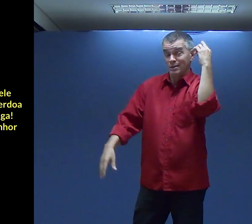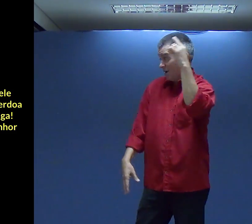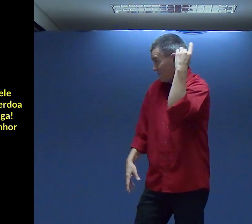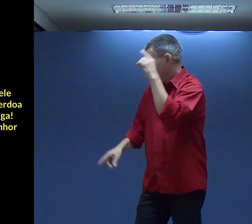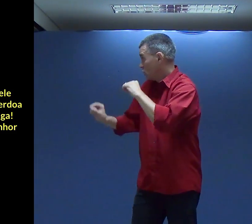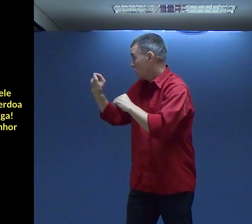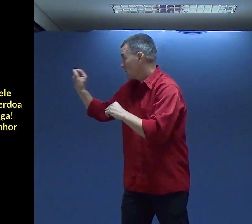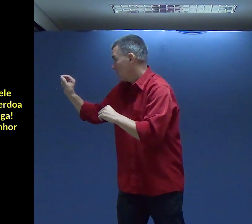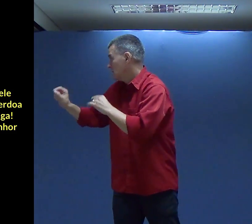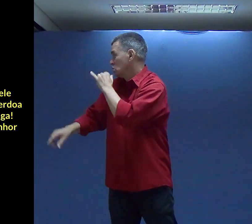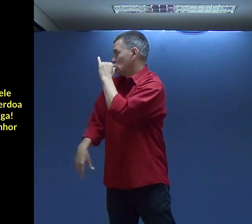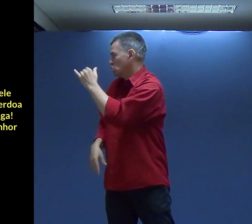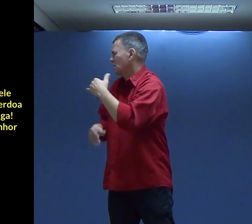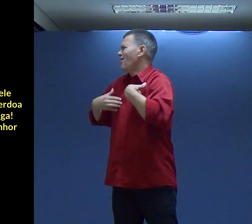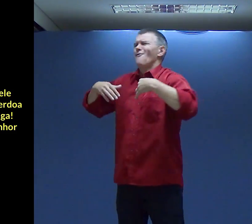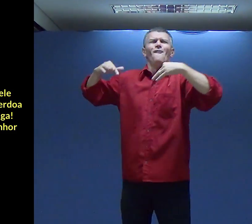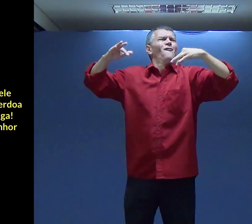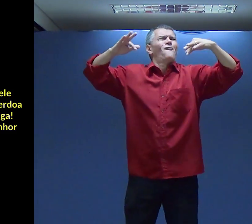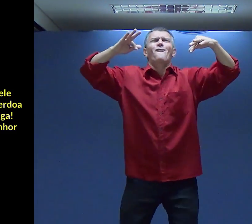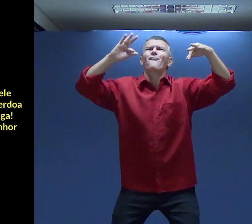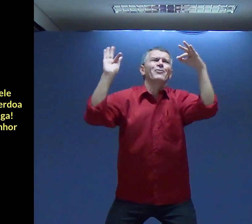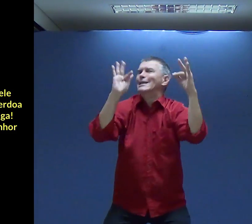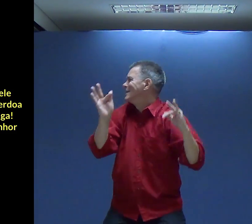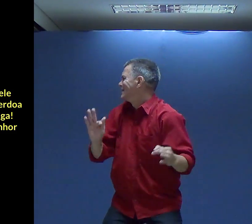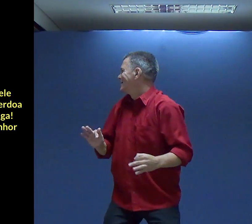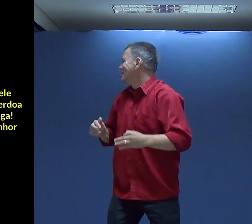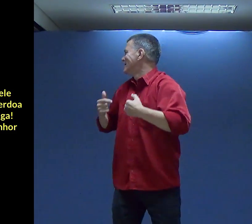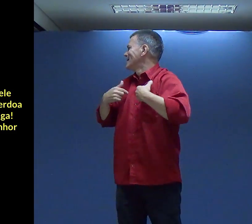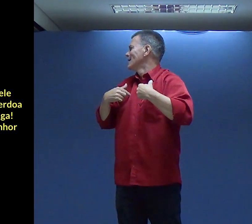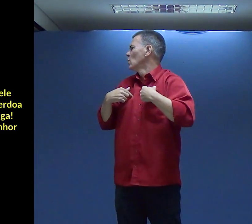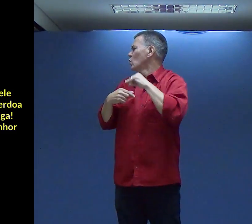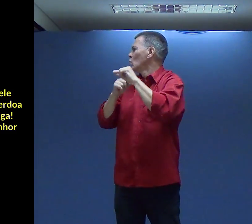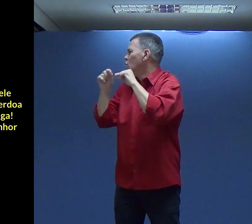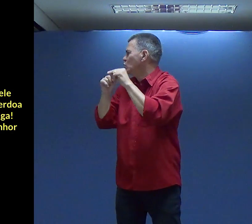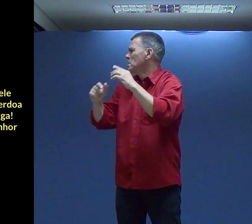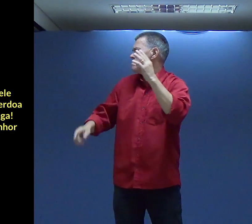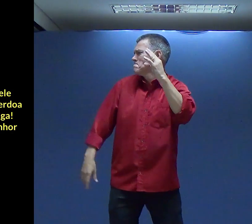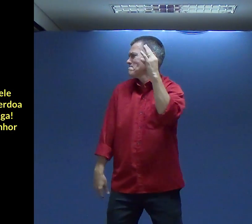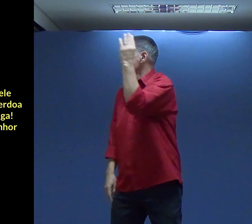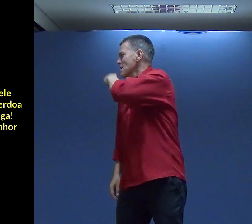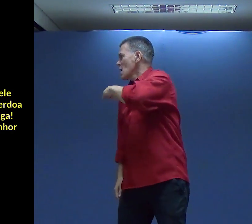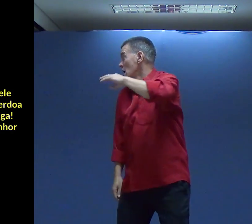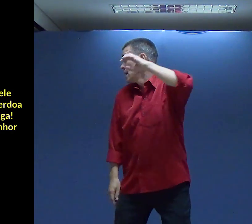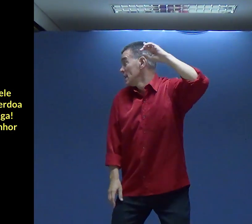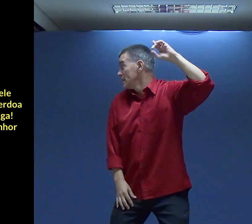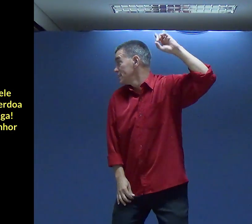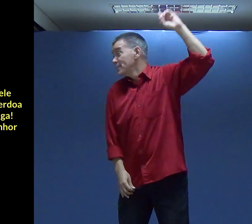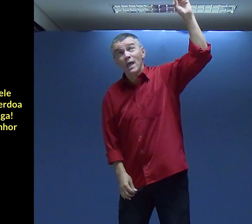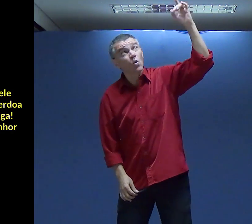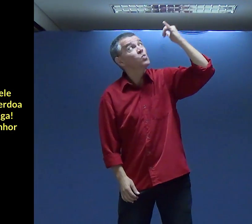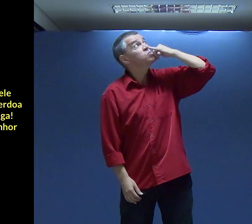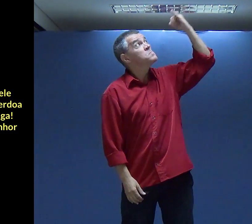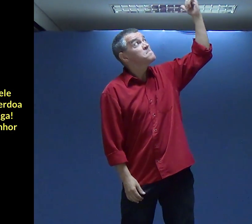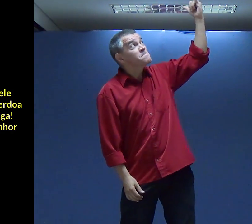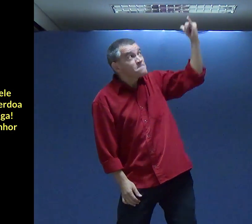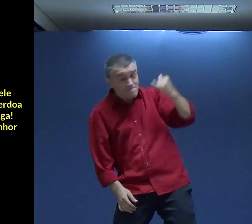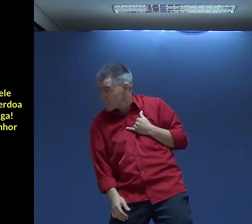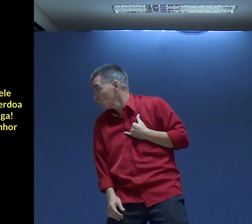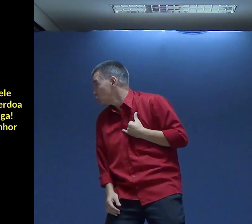Davi disse Feliz aquele Cujas maldades Deus perdoa